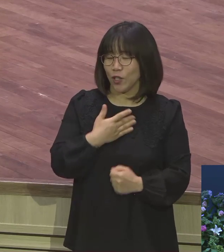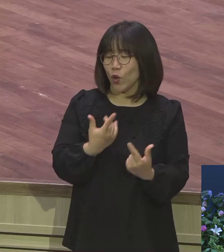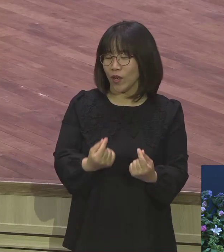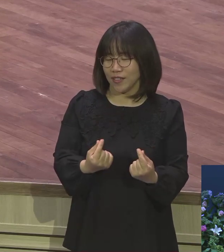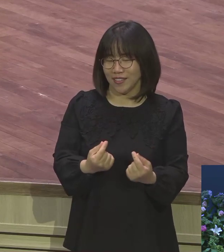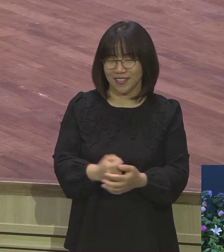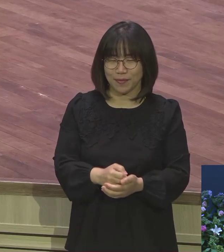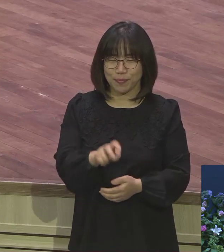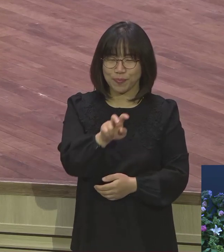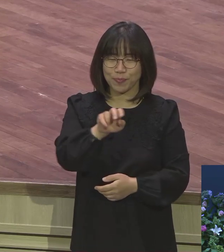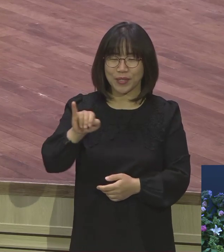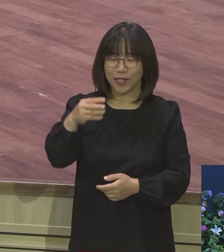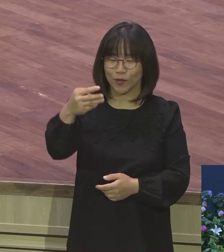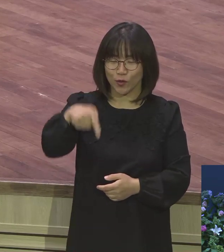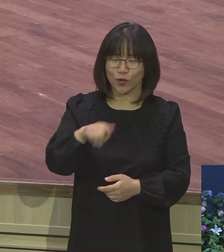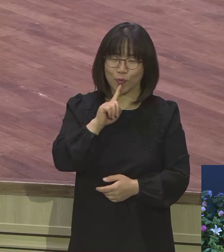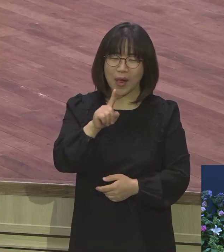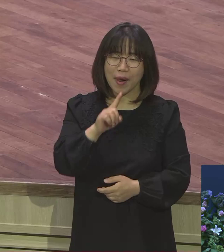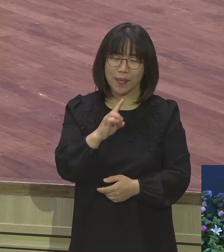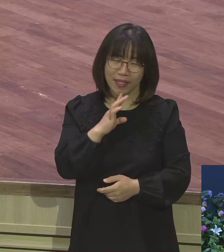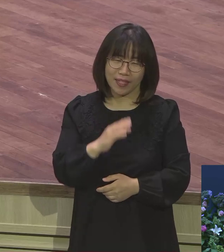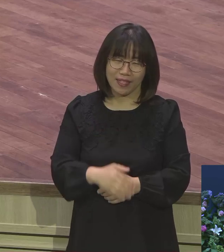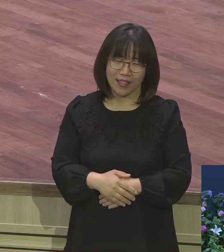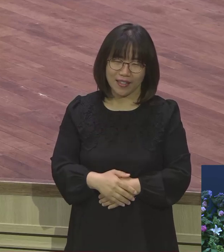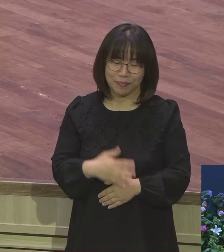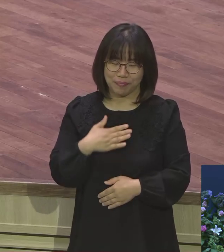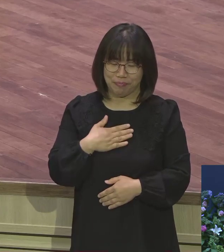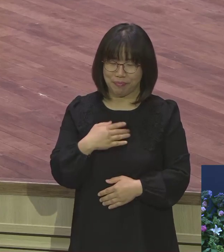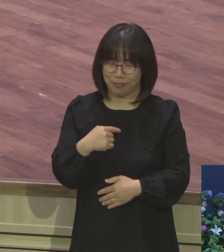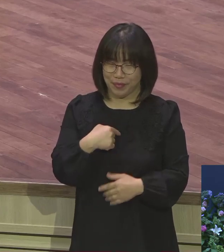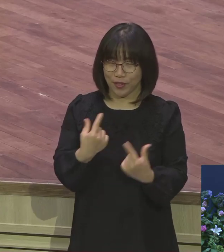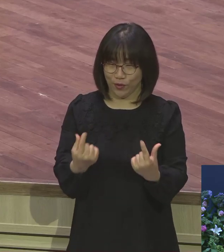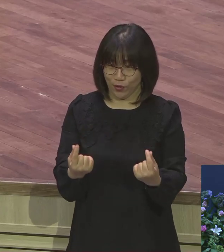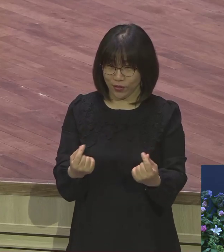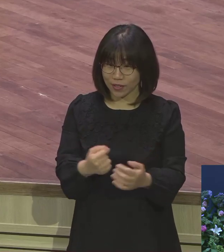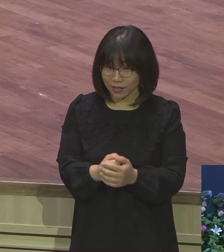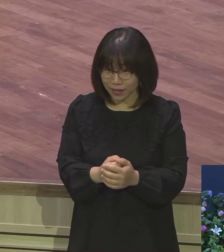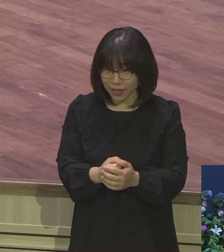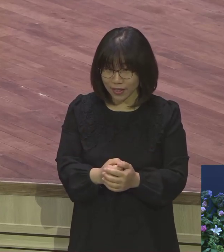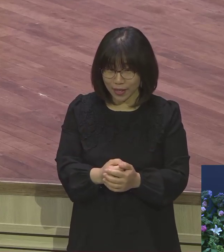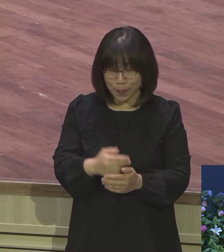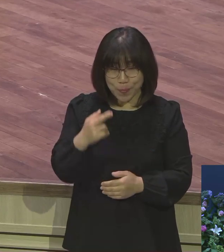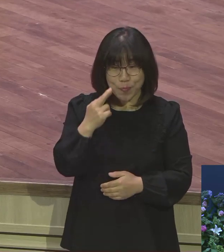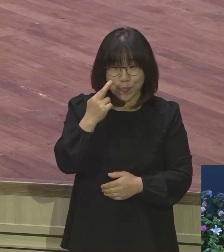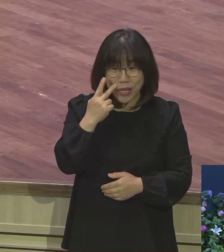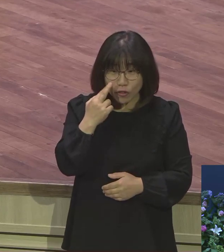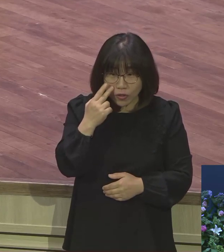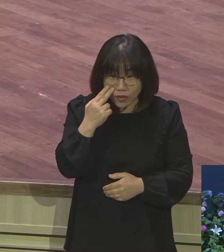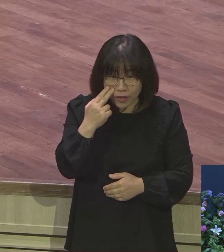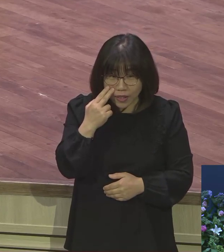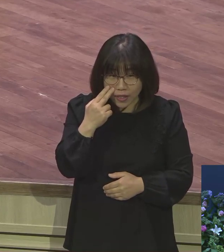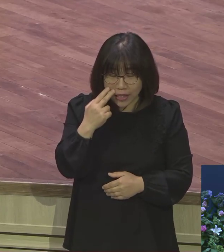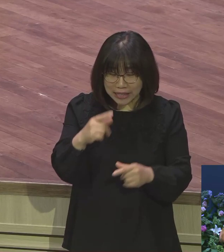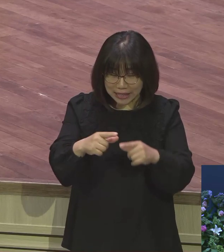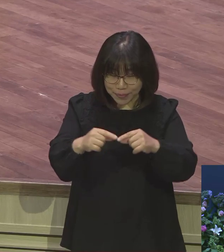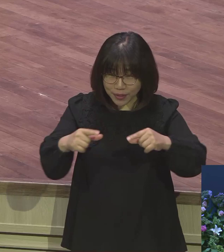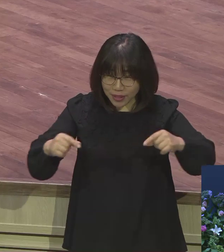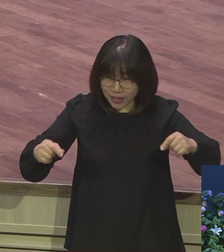미국은요. 이렇게 음식을 이렇게 멀리 식이면 우리나라처럼 간단하지 않아요. 뭐 된장찌개,